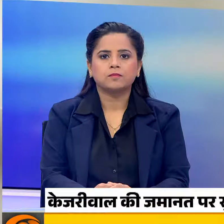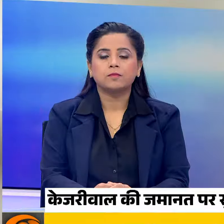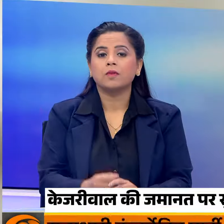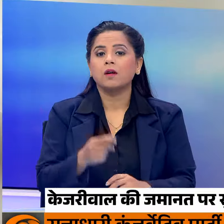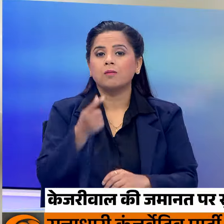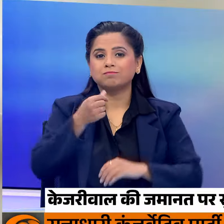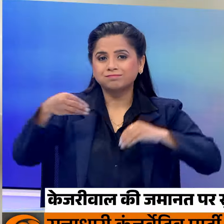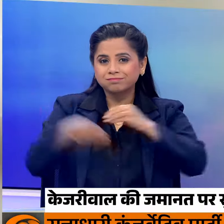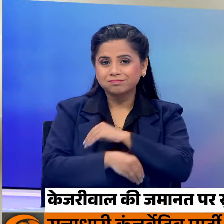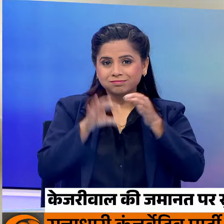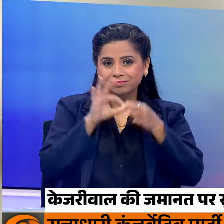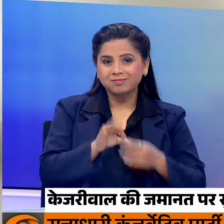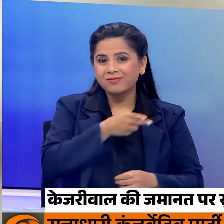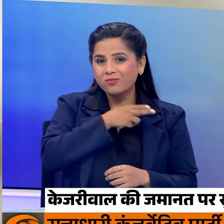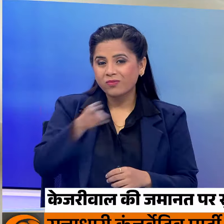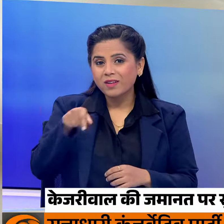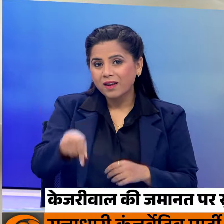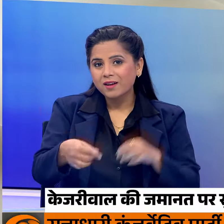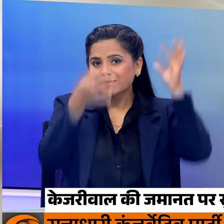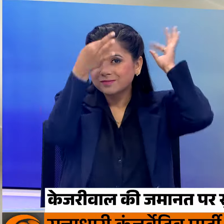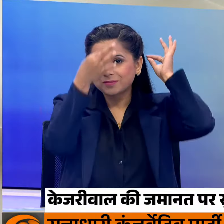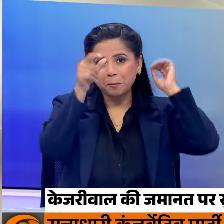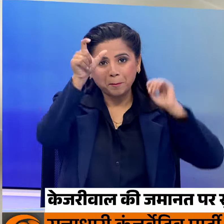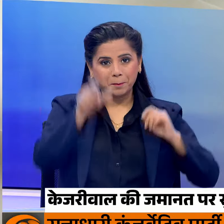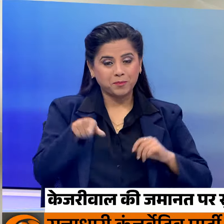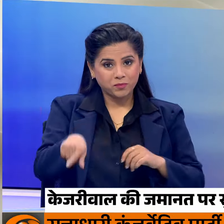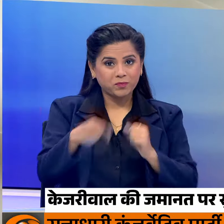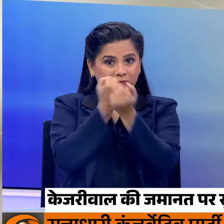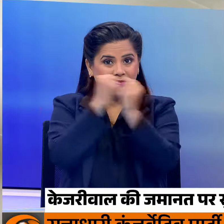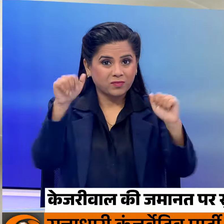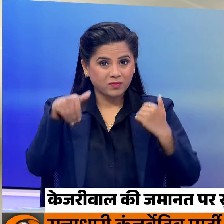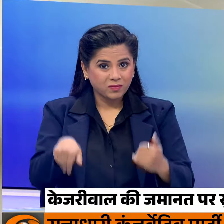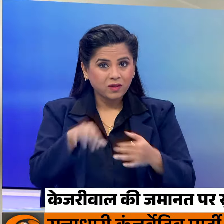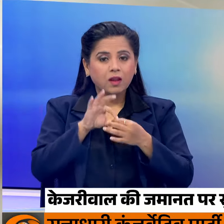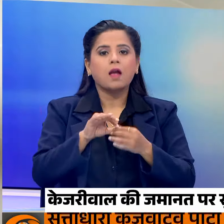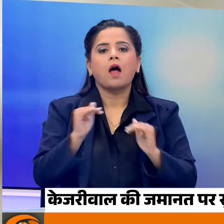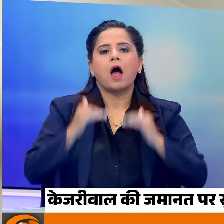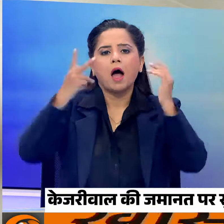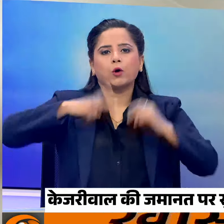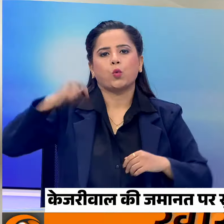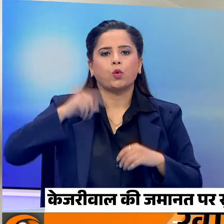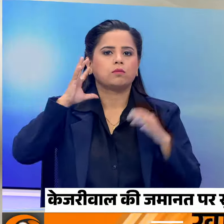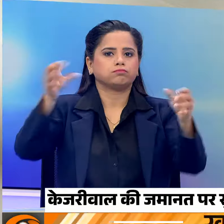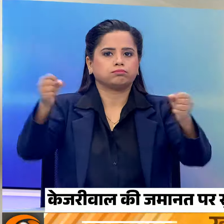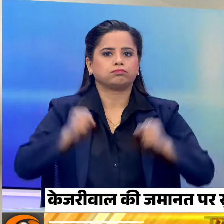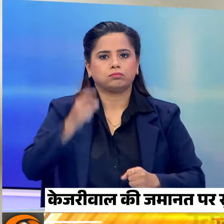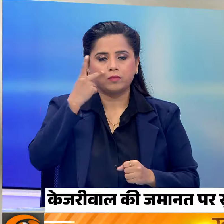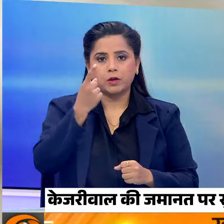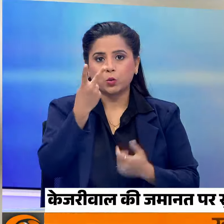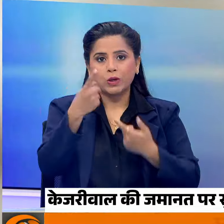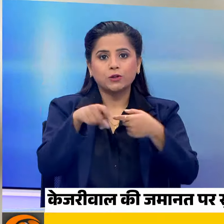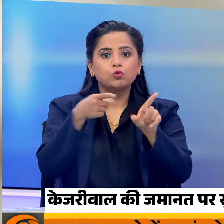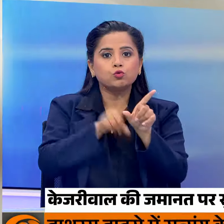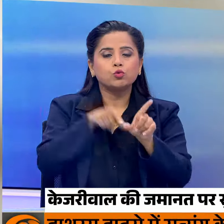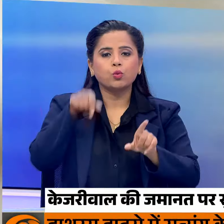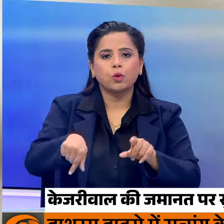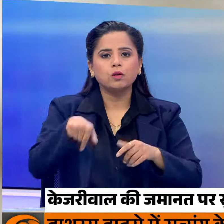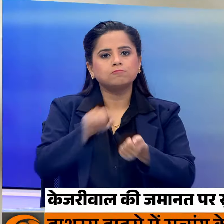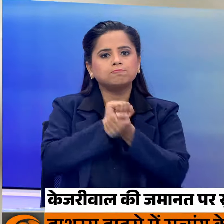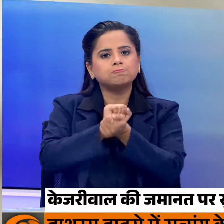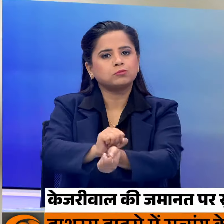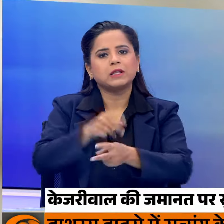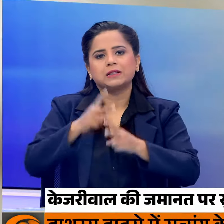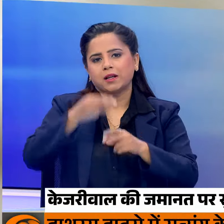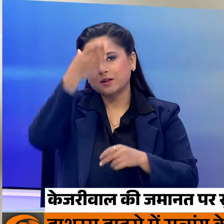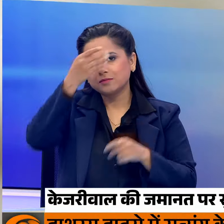मनी लॉंडरिंग के आरोप में अर्विंद केजरिवाल की जमान तरजी पर होगी हाई कोर्ट में सुनवाई बारहा जुलाई तक मियाई खेरासत